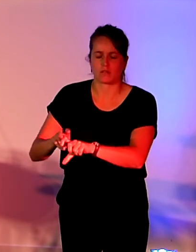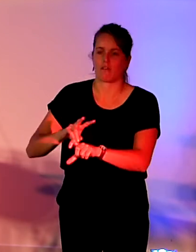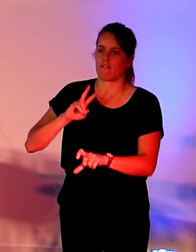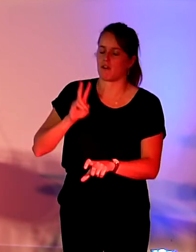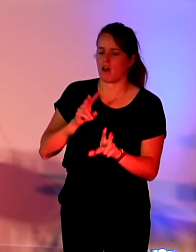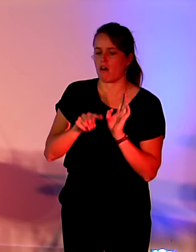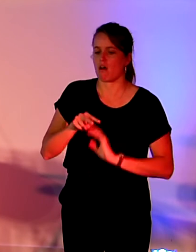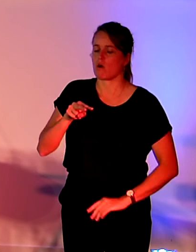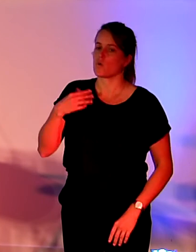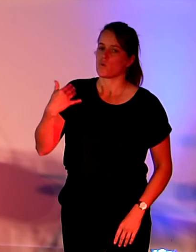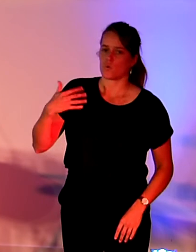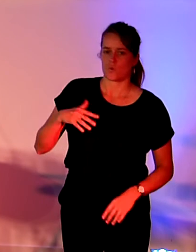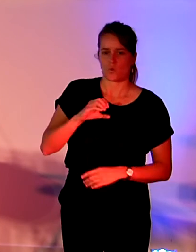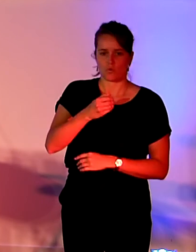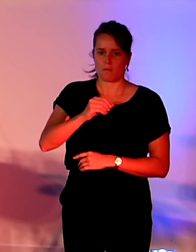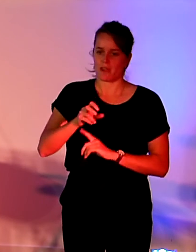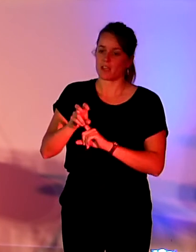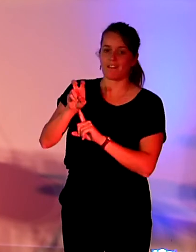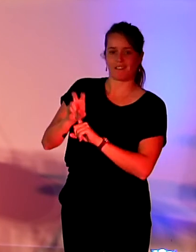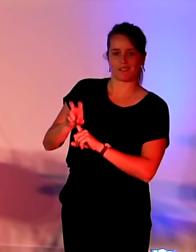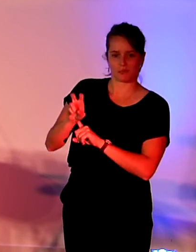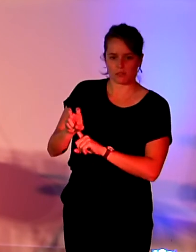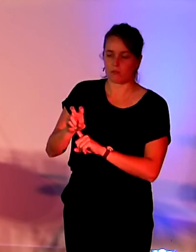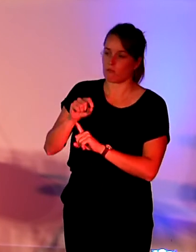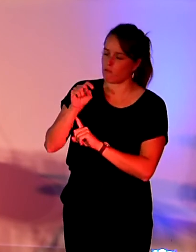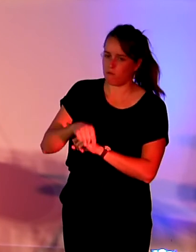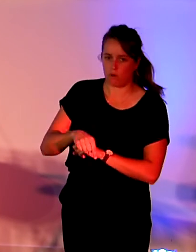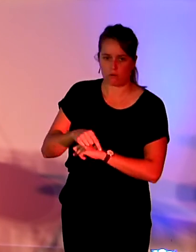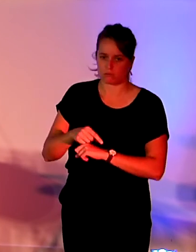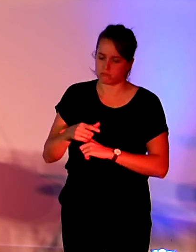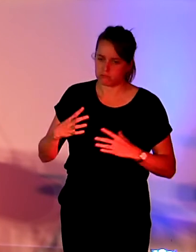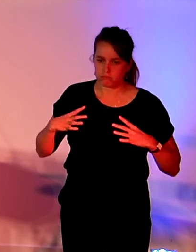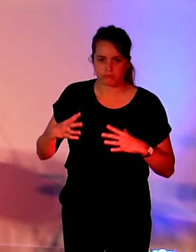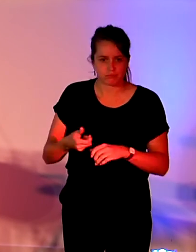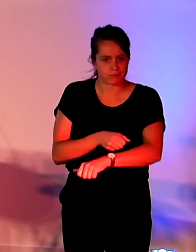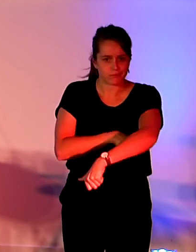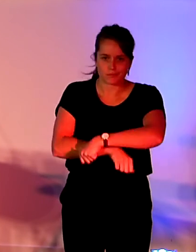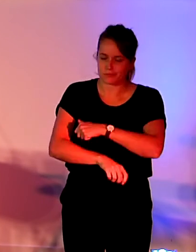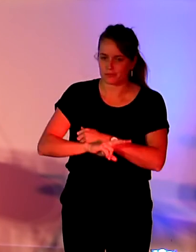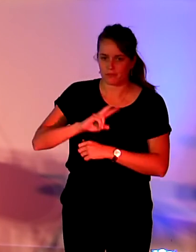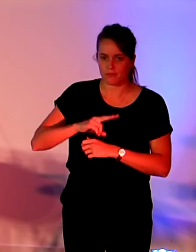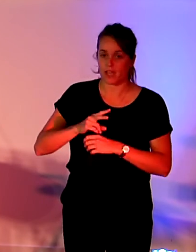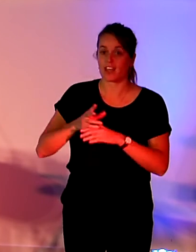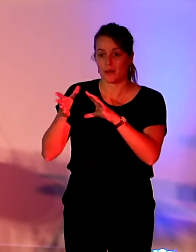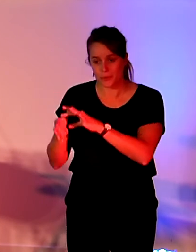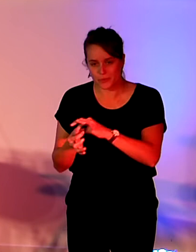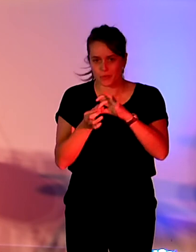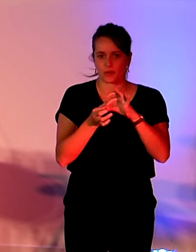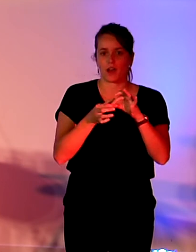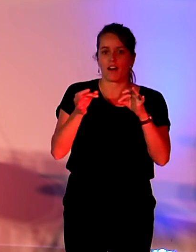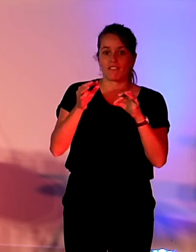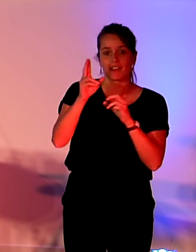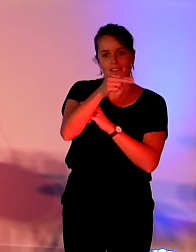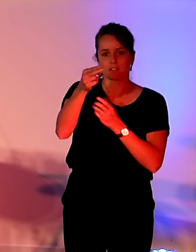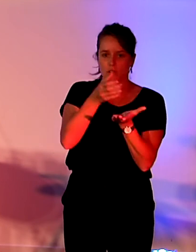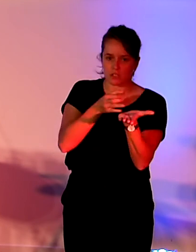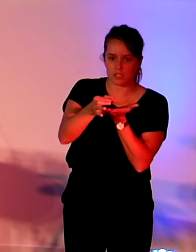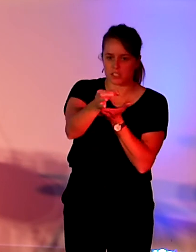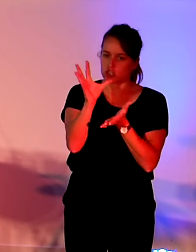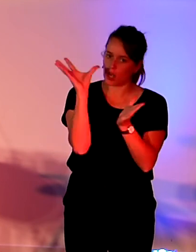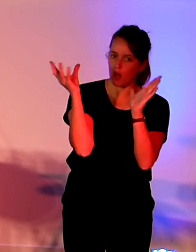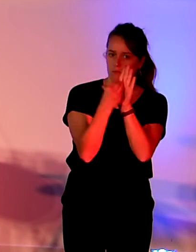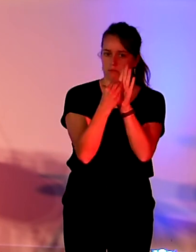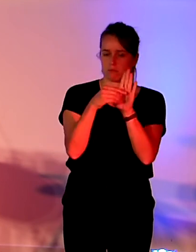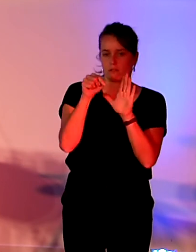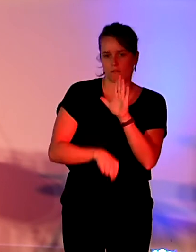un enjeu de poids dans la stratégie nationale. Donc c'est notamment le cas du rapport de